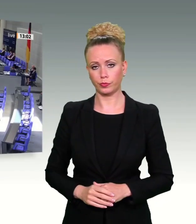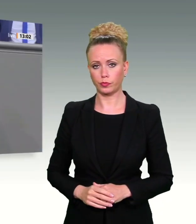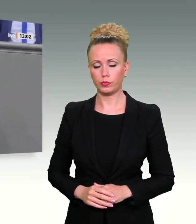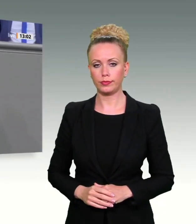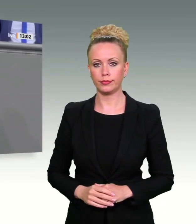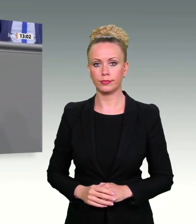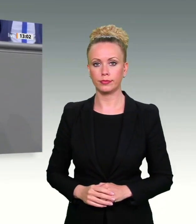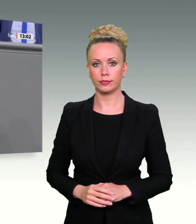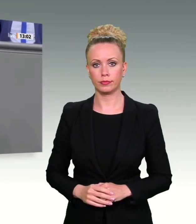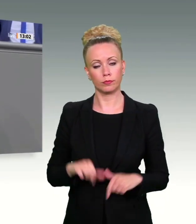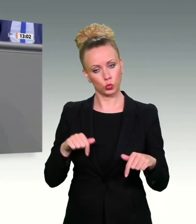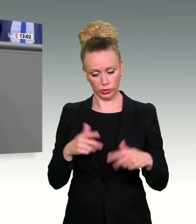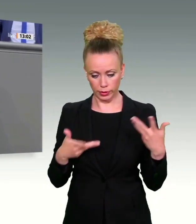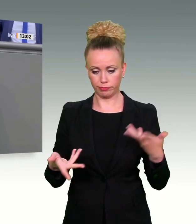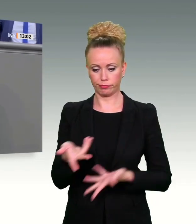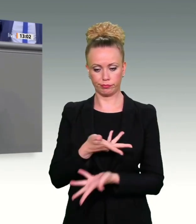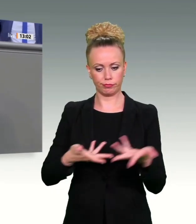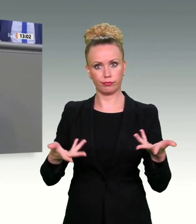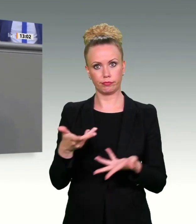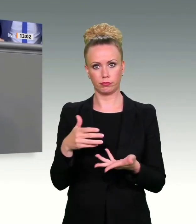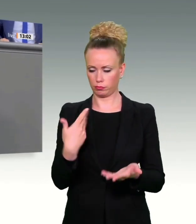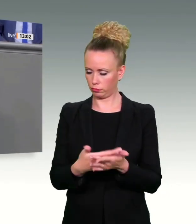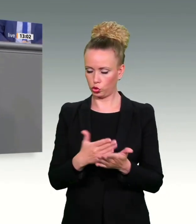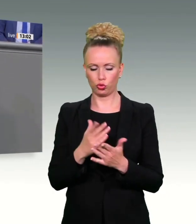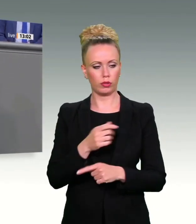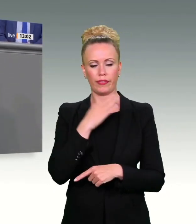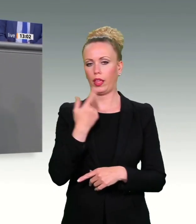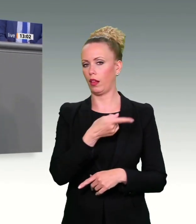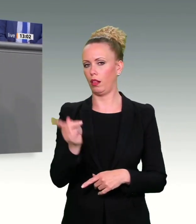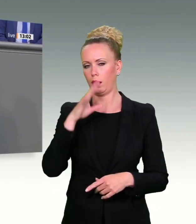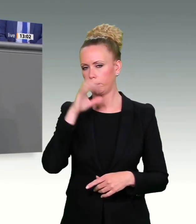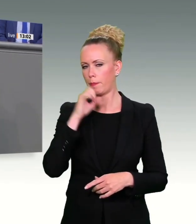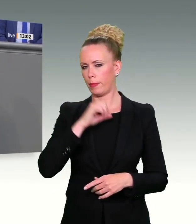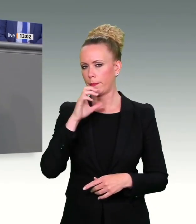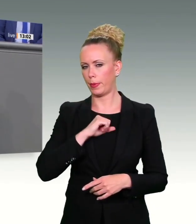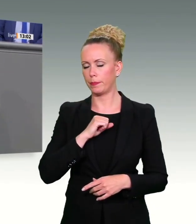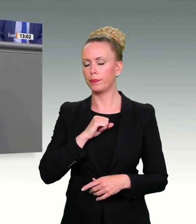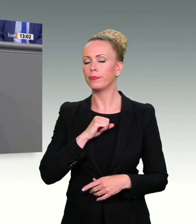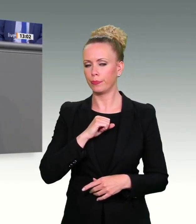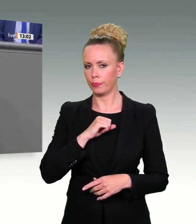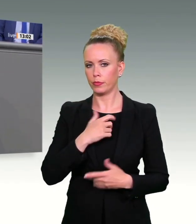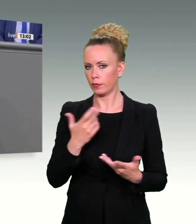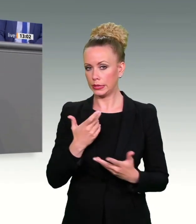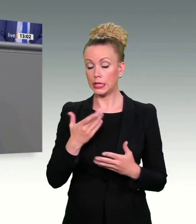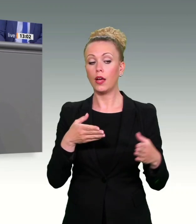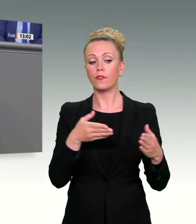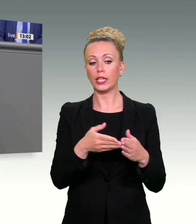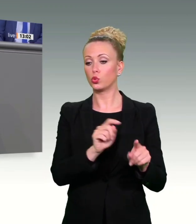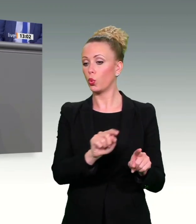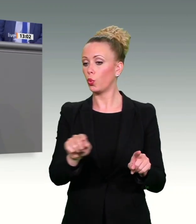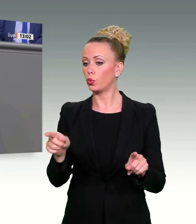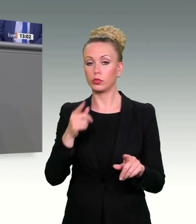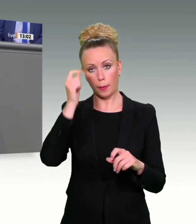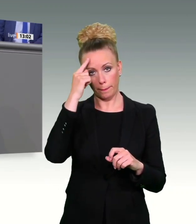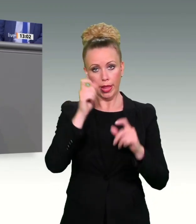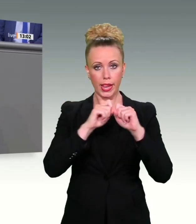Und diese Debatte sagt doch so viel aus. Sie sagt doch so viel darüber aus, wie das Verständnis unterschiedlicher Fraktionen hier im Haus ist,